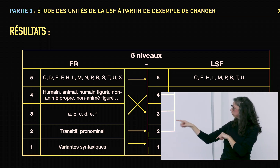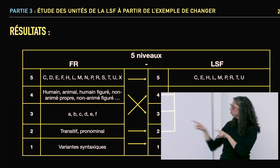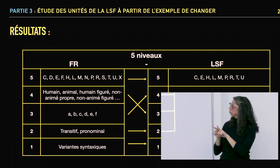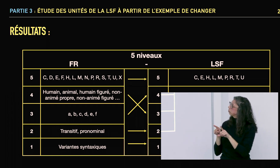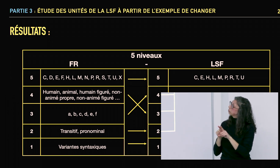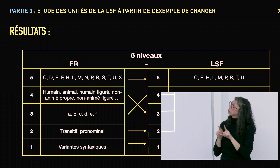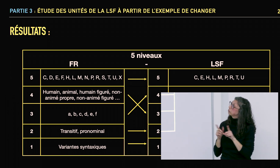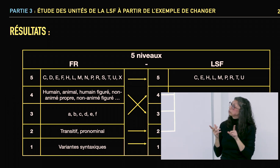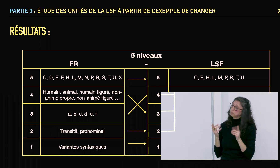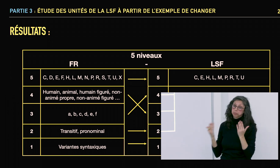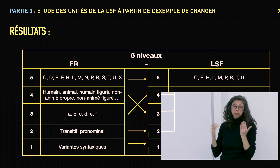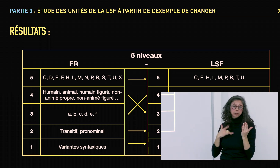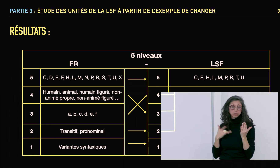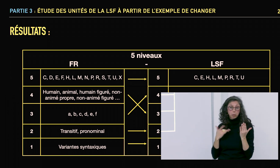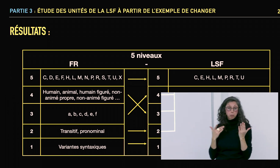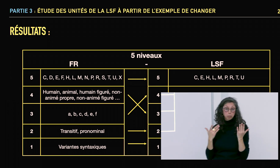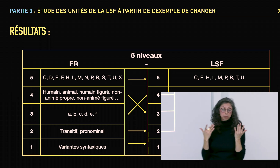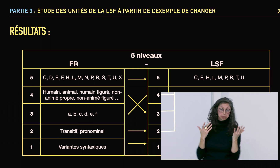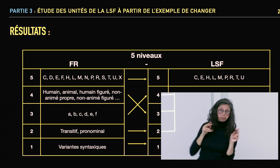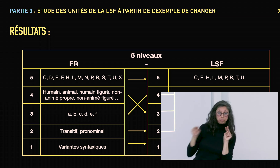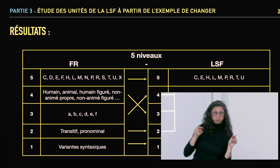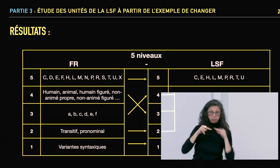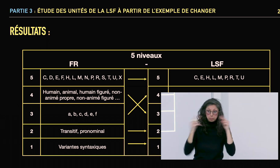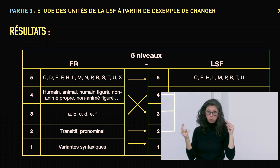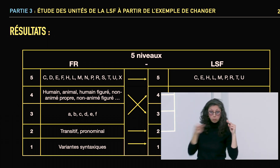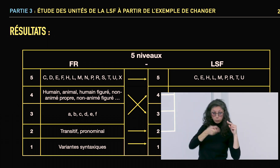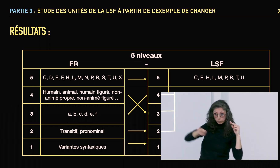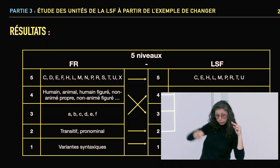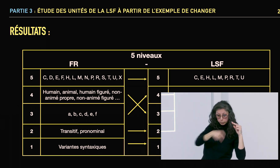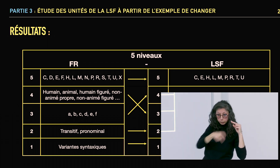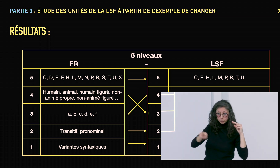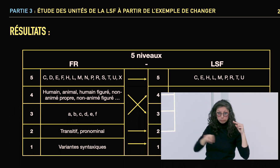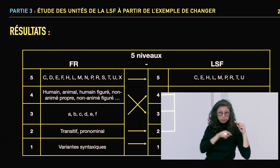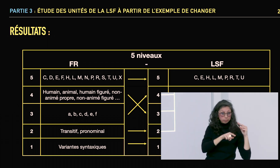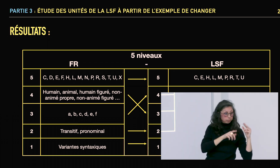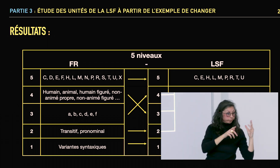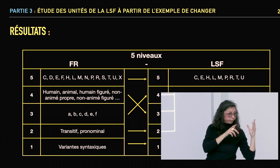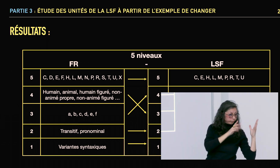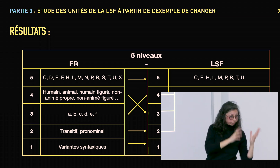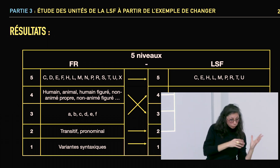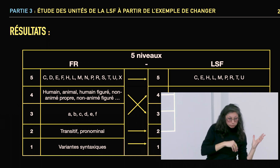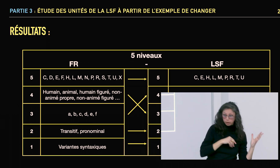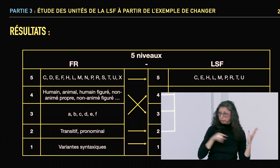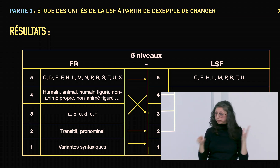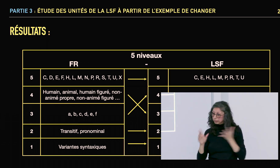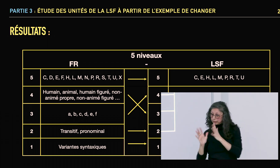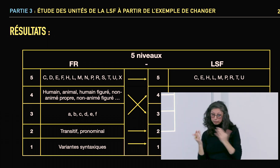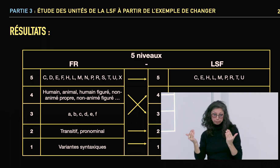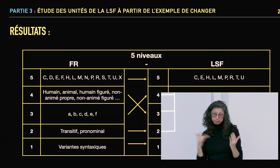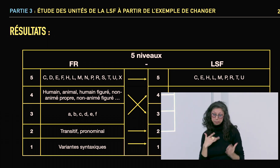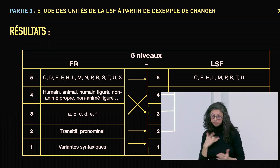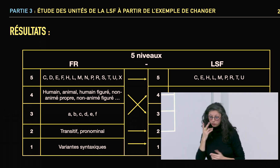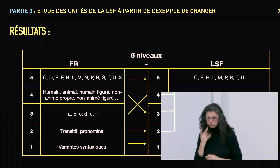Pour le reste, on est sur les mêmes classes. Donc, c'est intéressant de voir qu'il peut y avoir des ponts entre